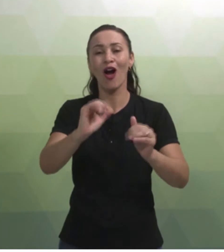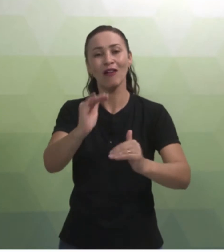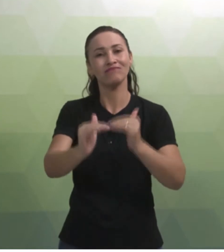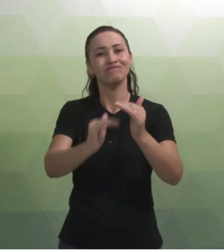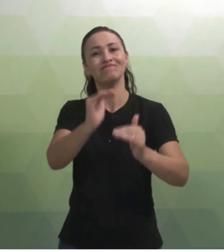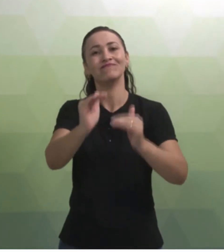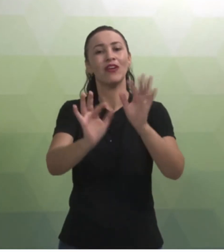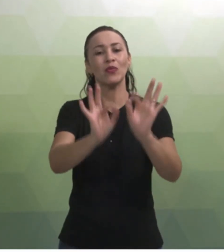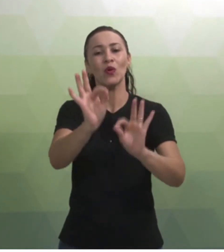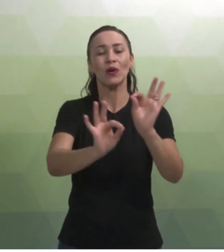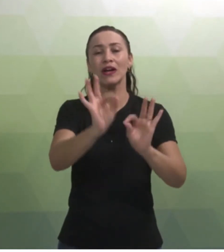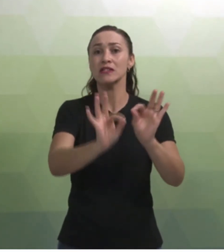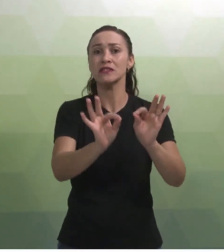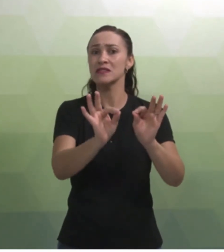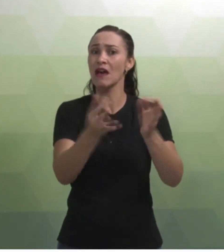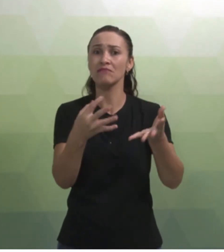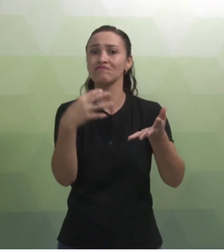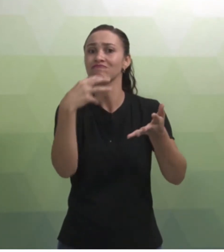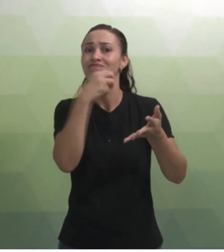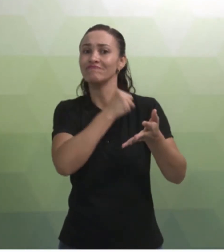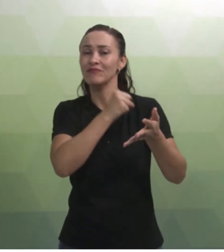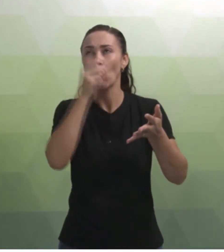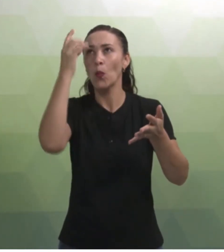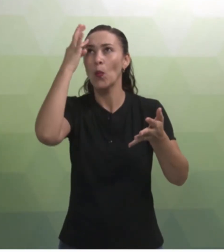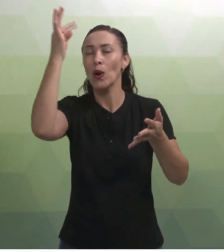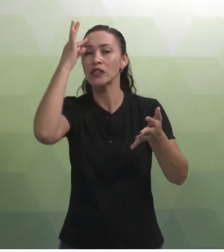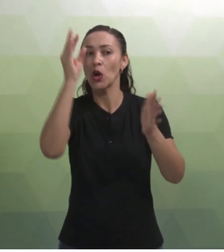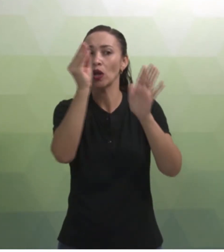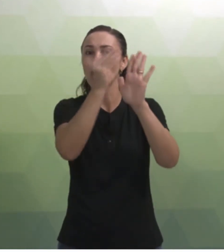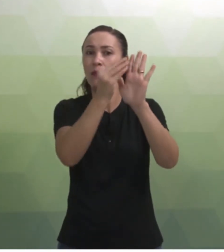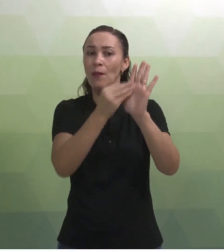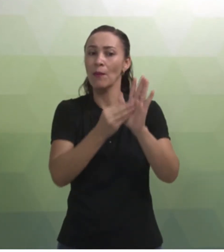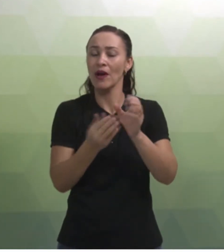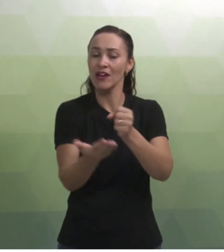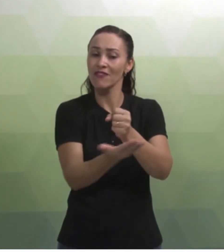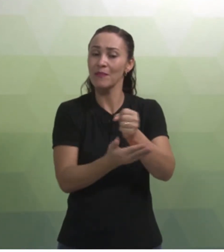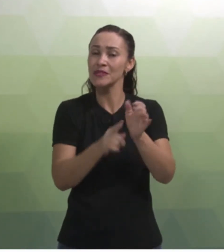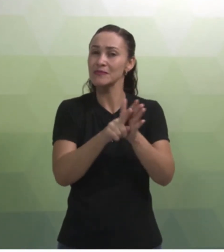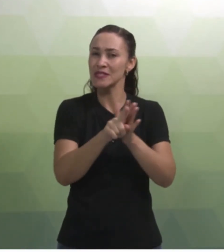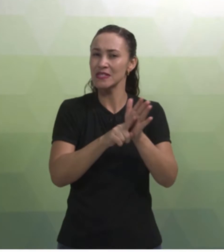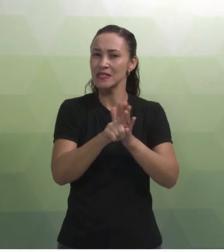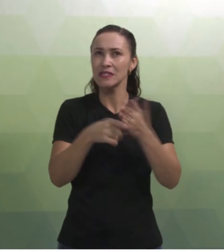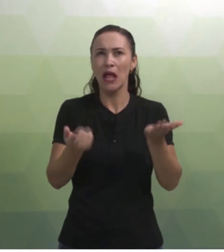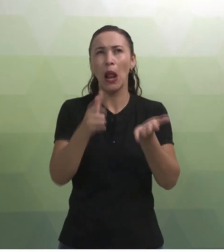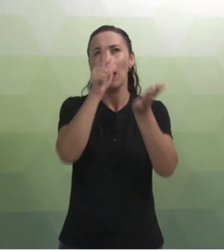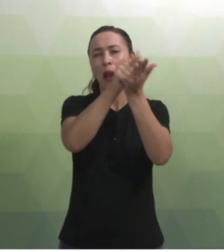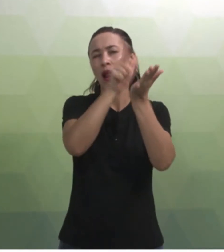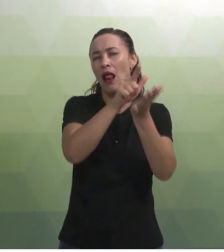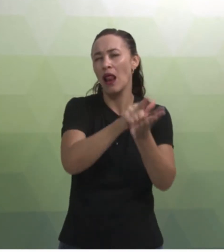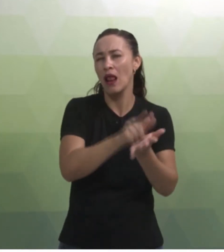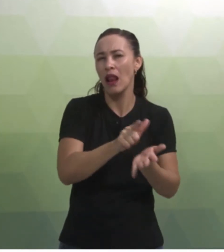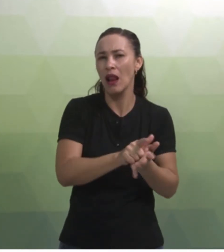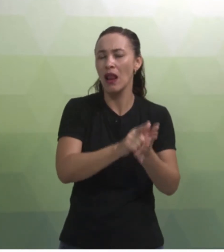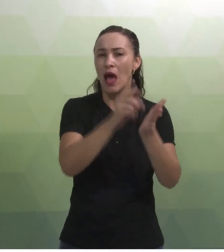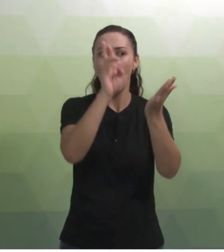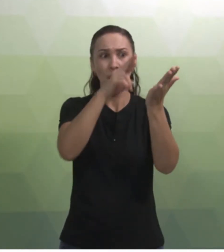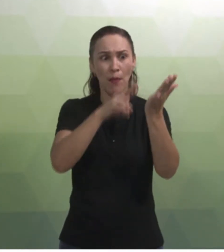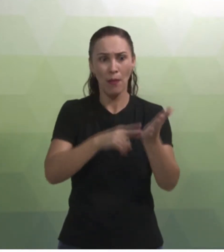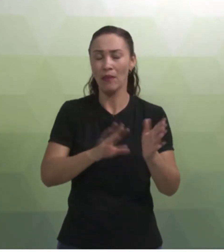Você vai pegar uma teoria que vai embasar essa pesquisa. Então, não precisa laudas e laudas e laudas, não. Então, um ou uma e meia já vai